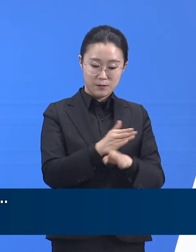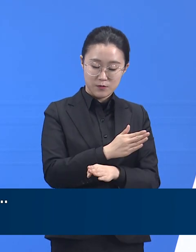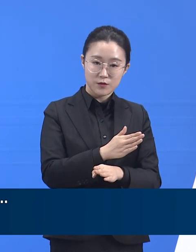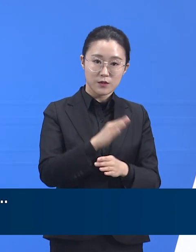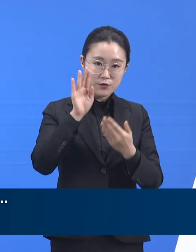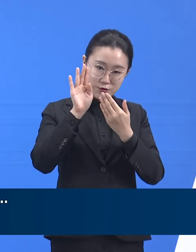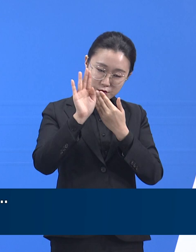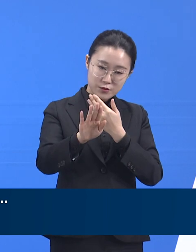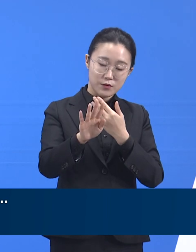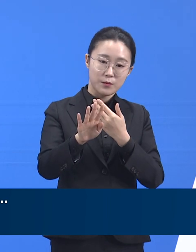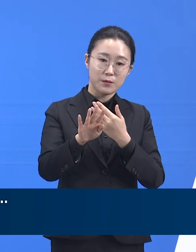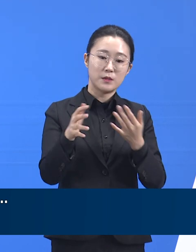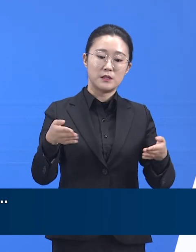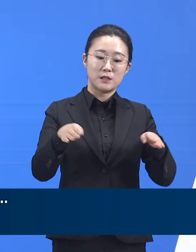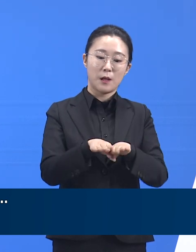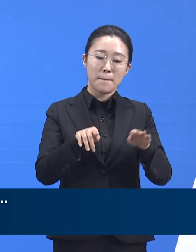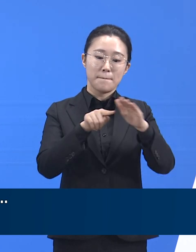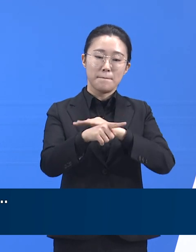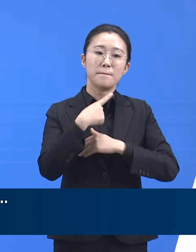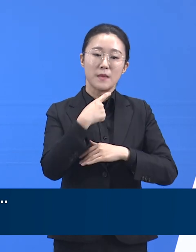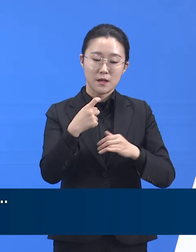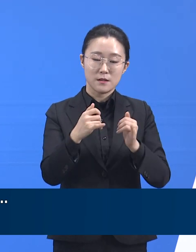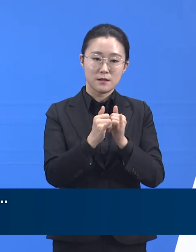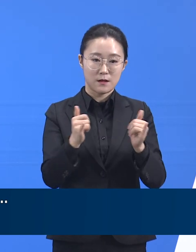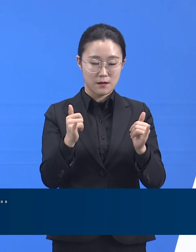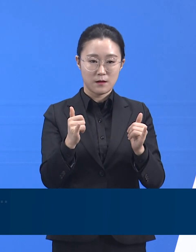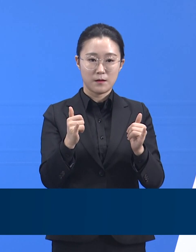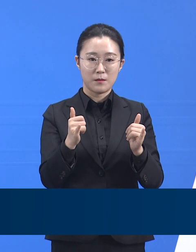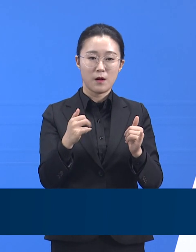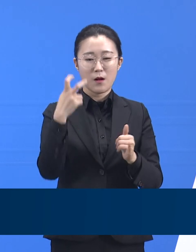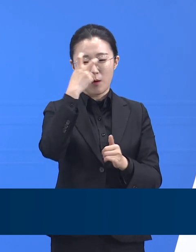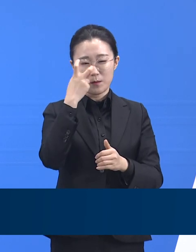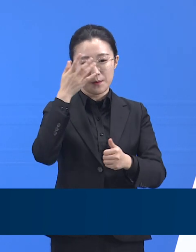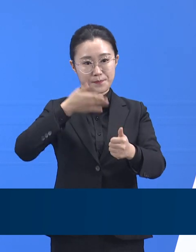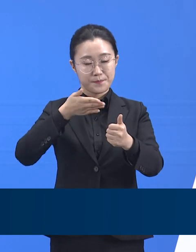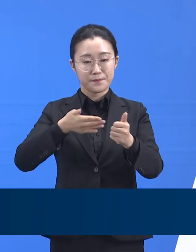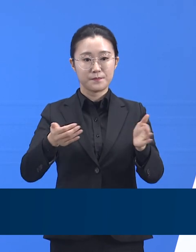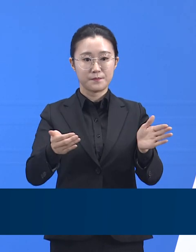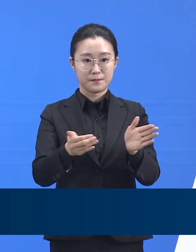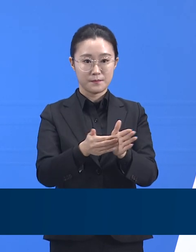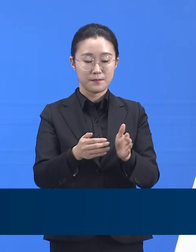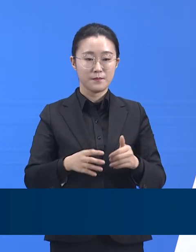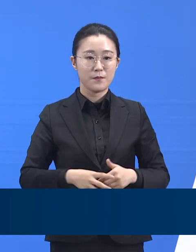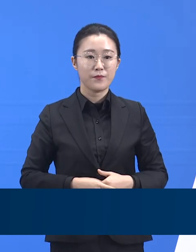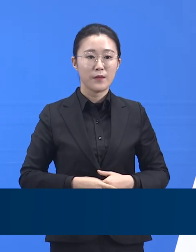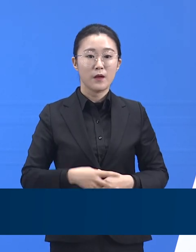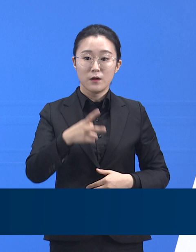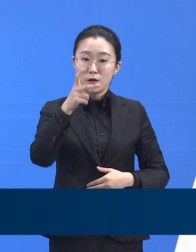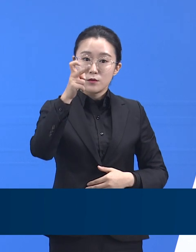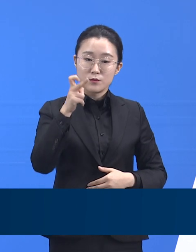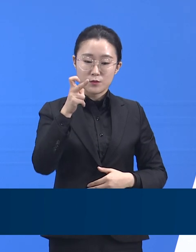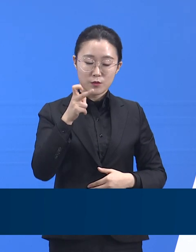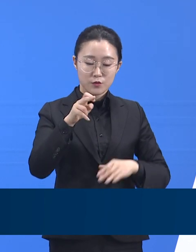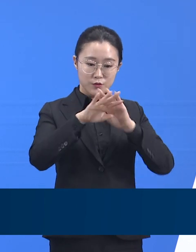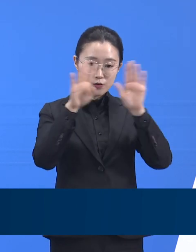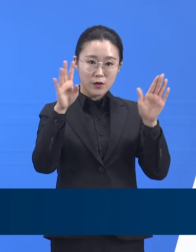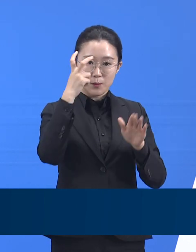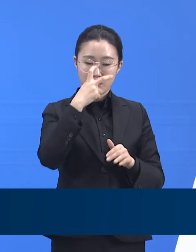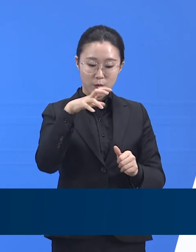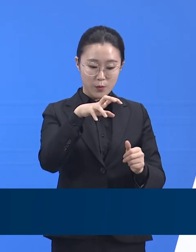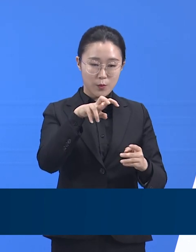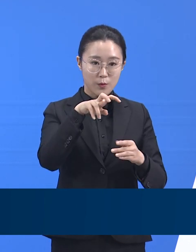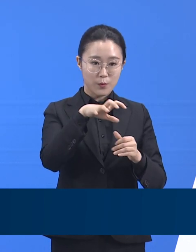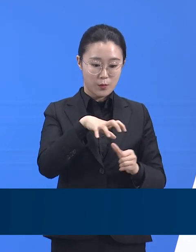검사받을 것을 당부했습니다. 군포시의 주간보호센터 관련 확진 상황입니다. 지난 12월